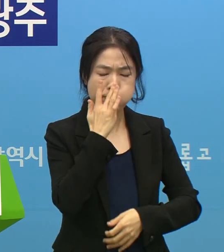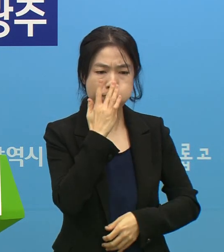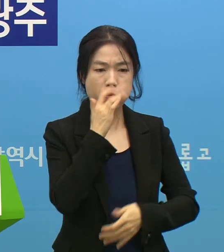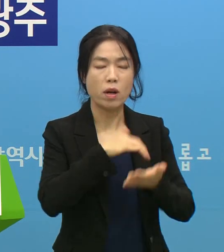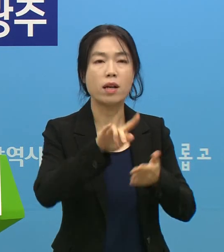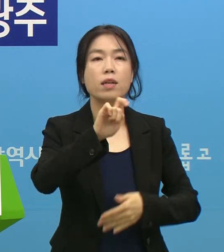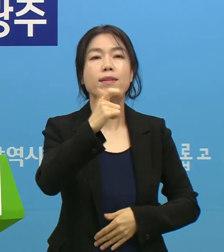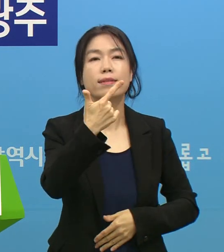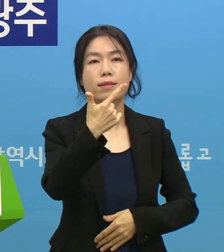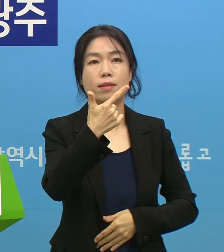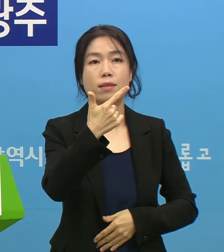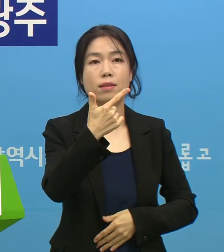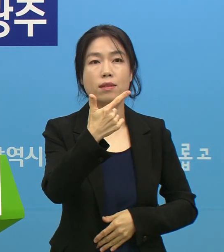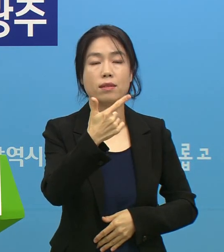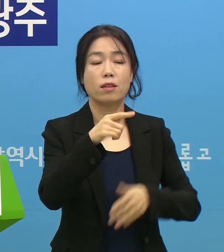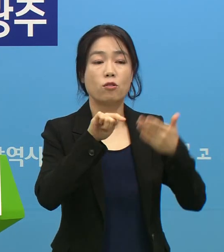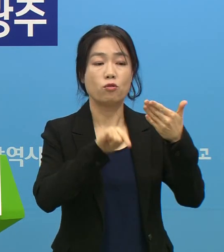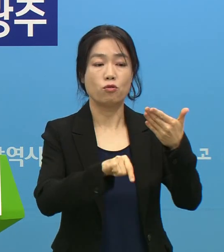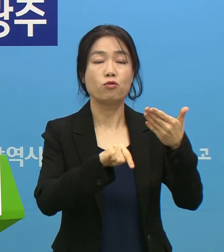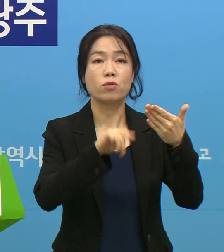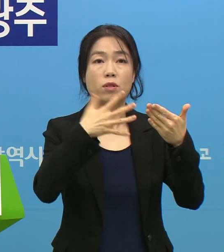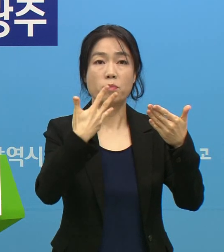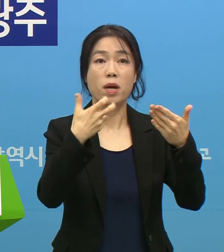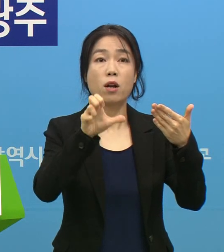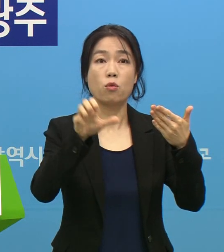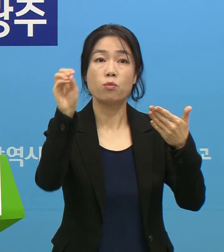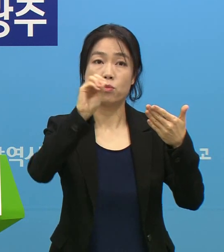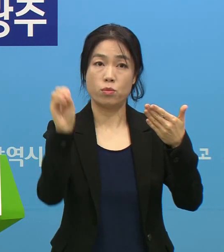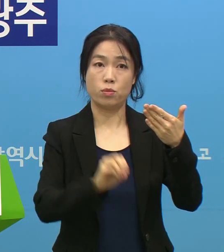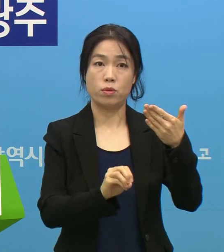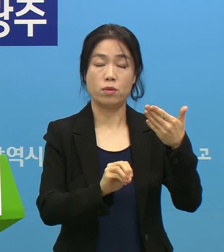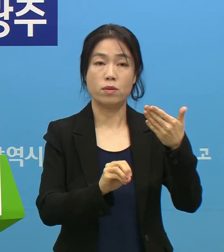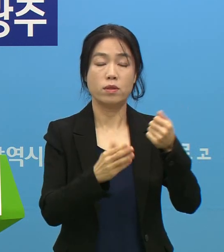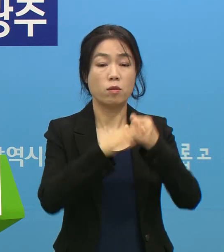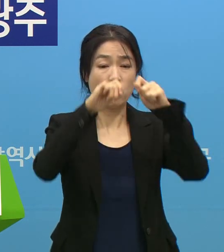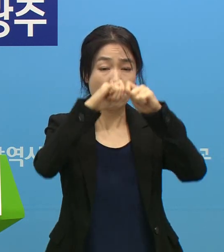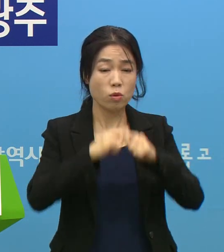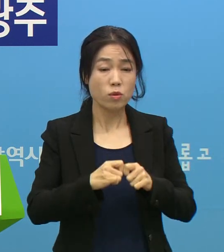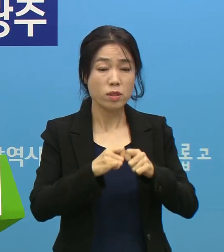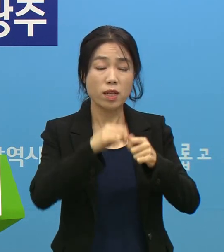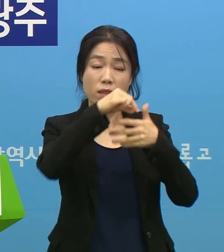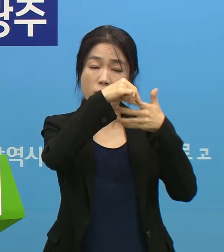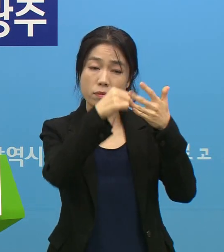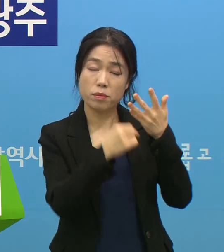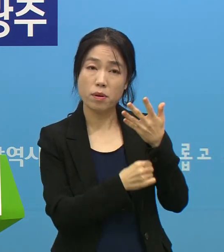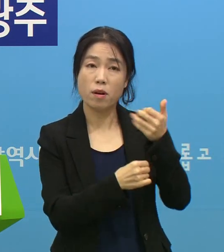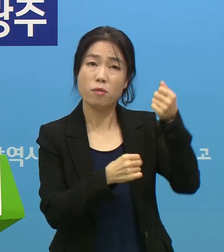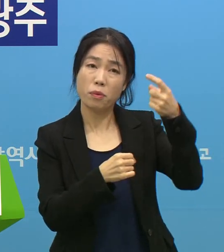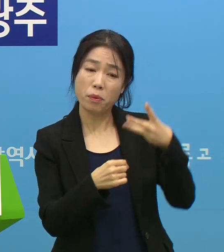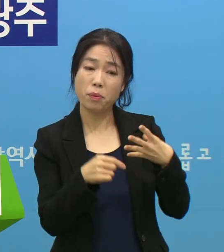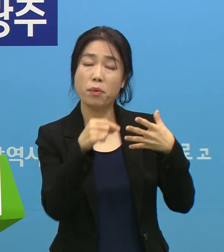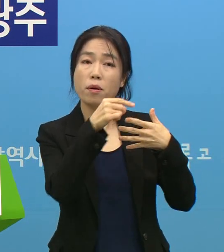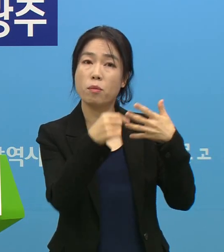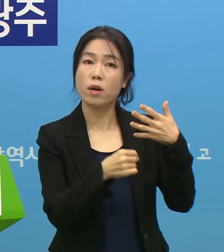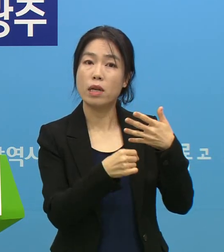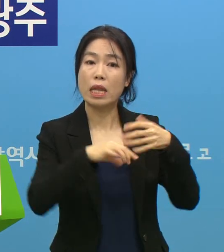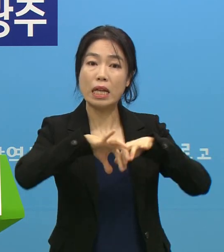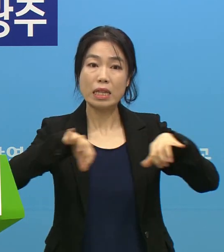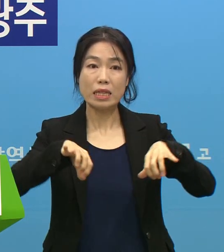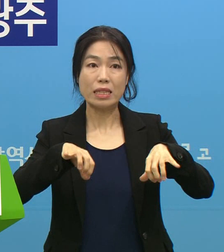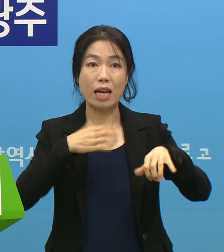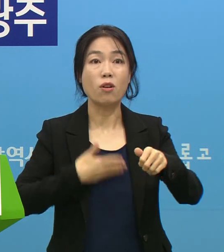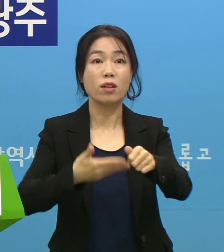16건입니다. 9.85%에 해당이 됩니다. 구체적인 연번은 저희가 별도로